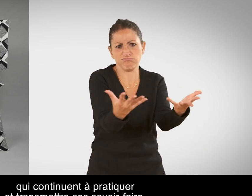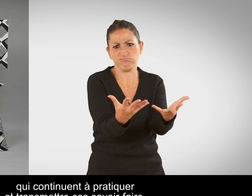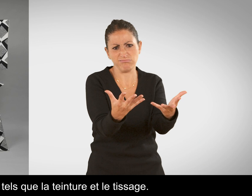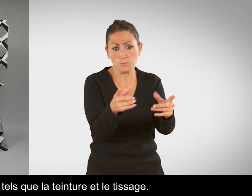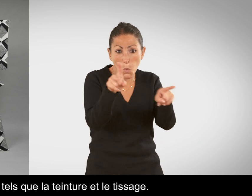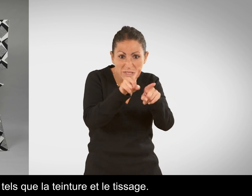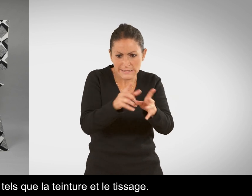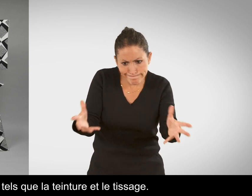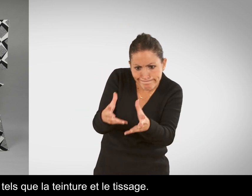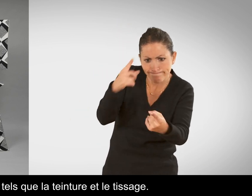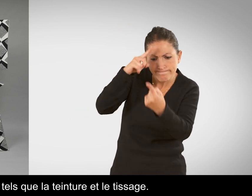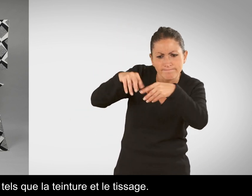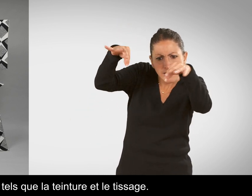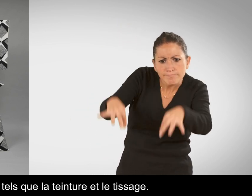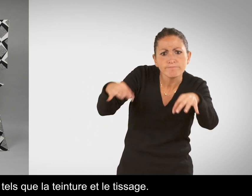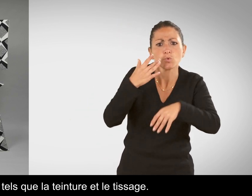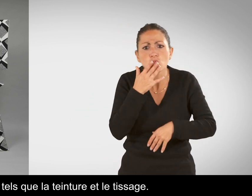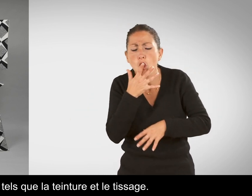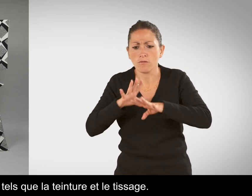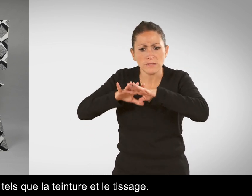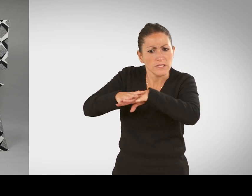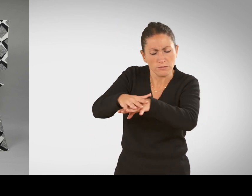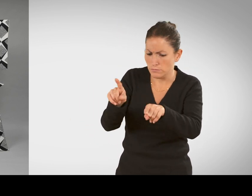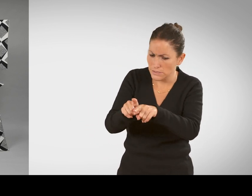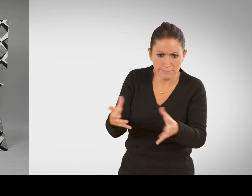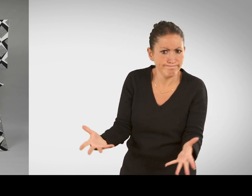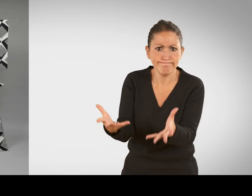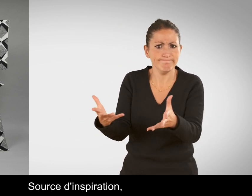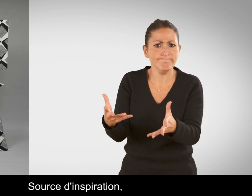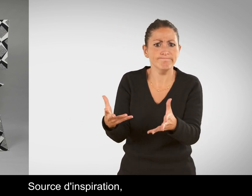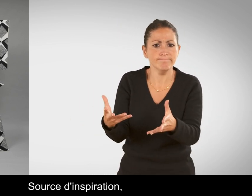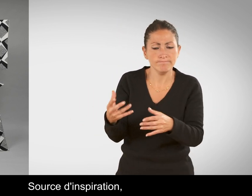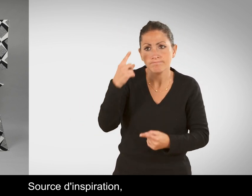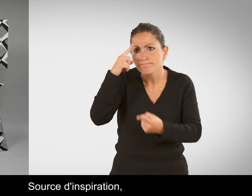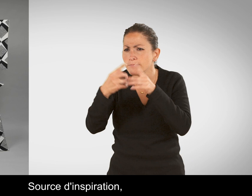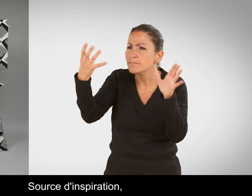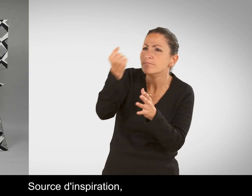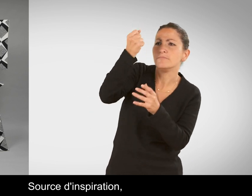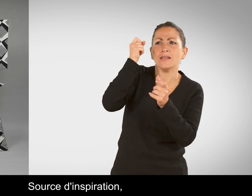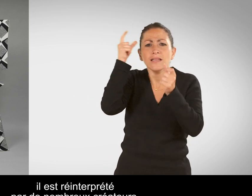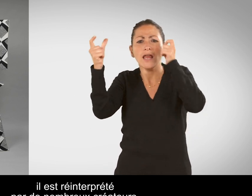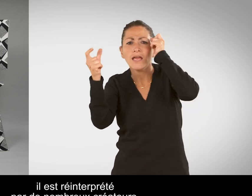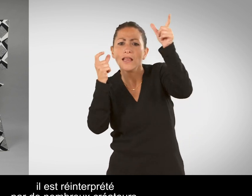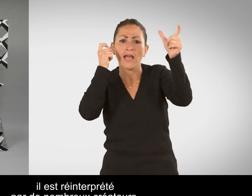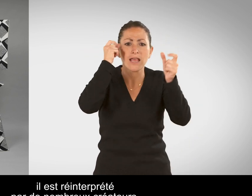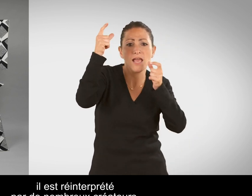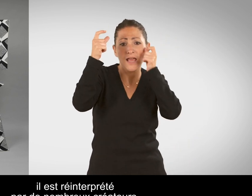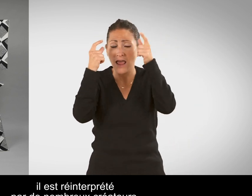tels que la teinture et le tissage Source d'inspiration, il est réinterprété par de